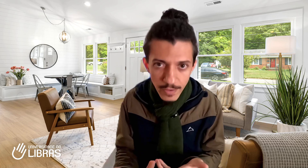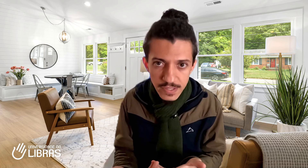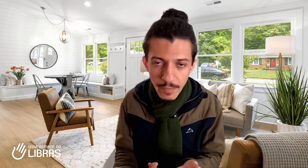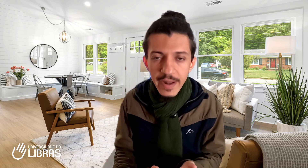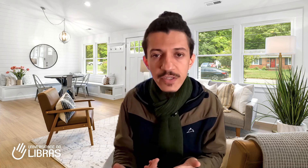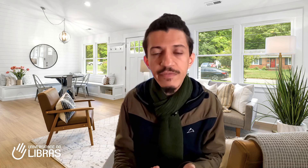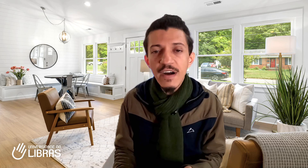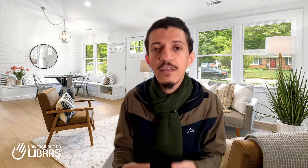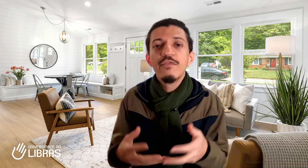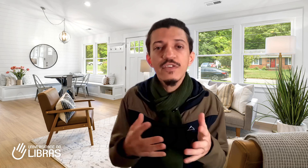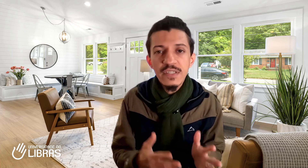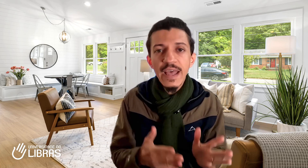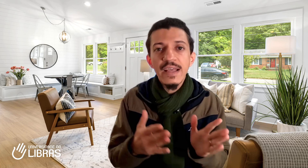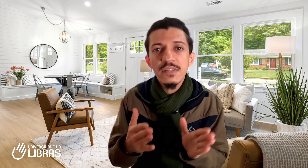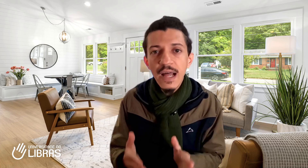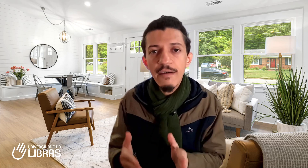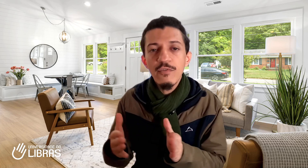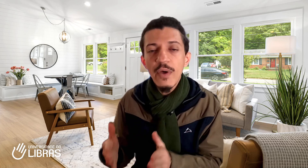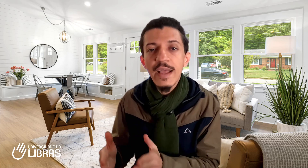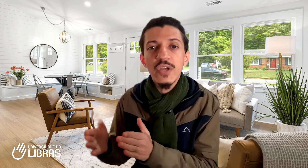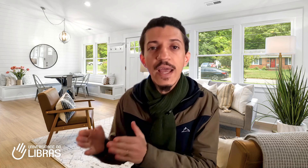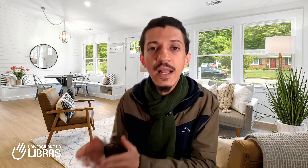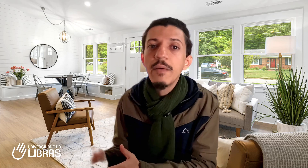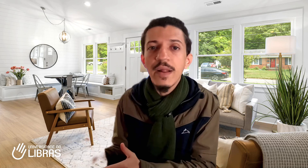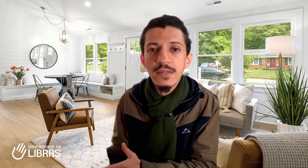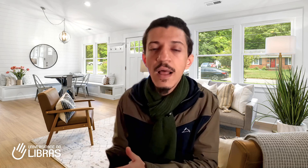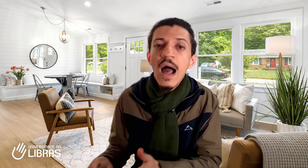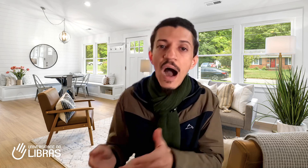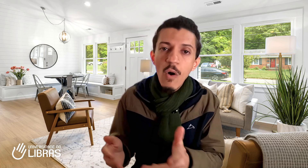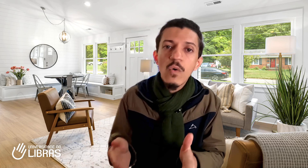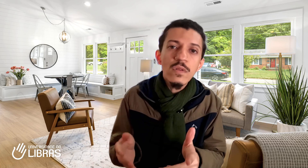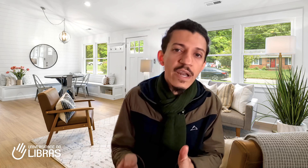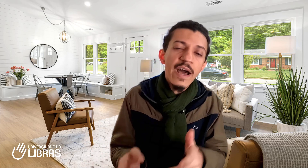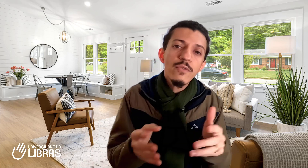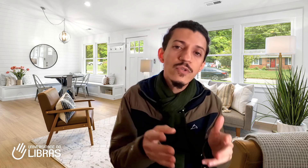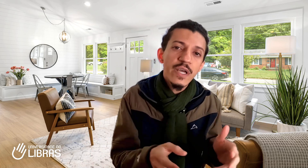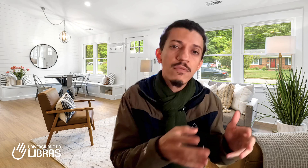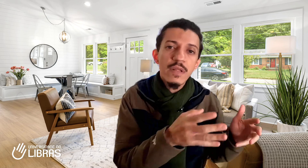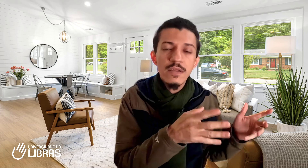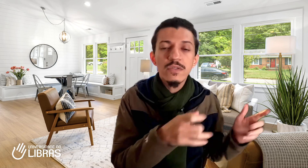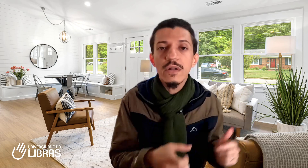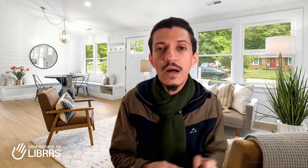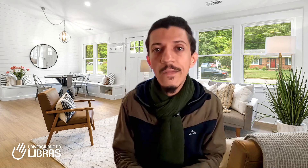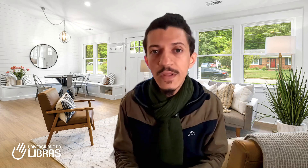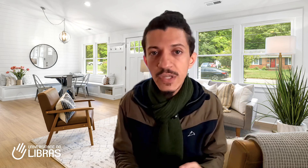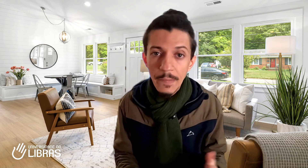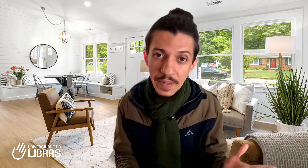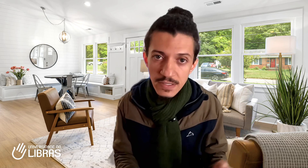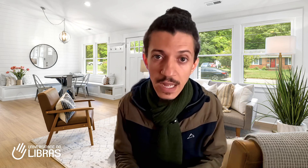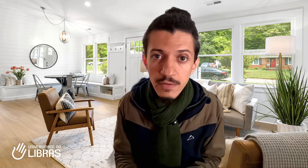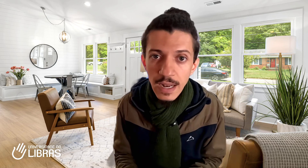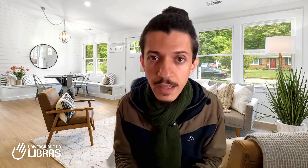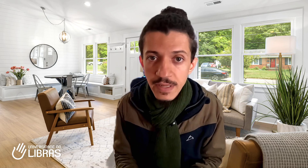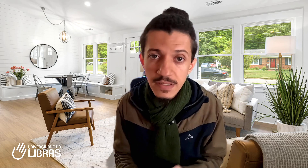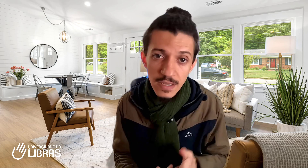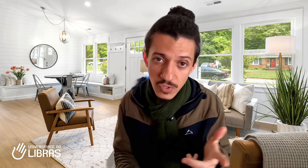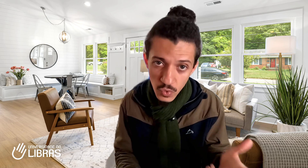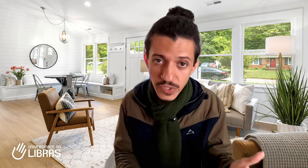semanas, de fato, você está fluente em Libras. Ao contrário do jeito tradicional de aprendizado da Libras que os cursinhos